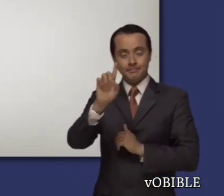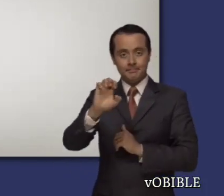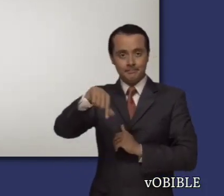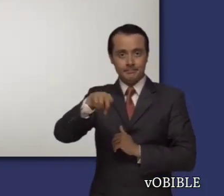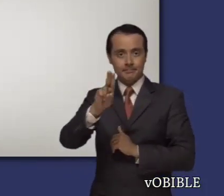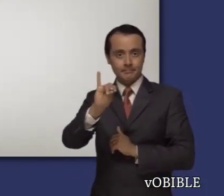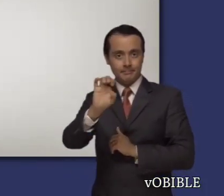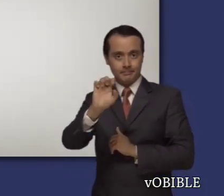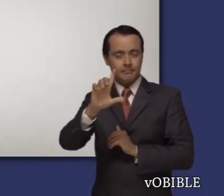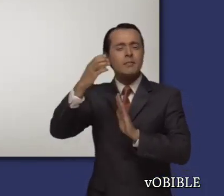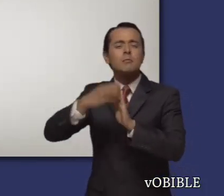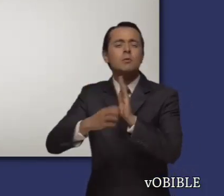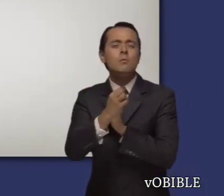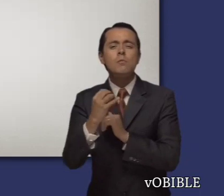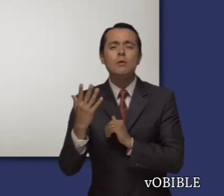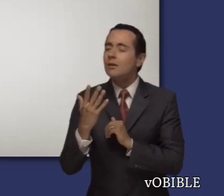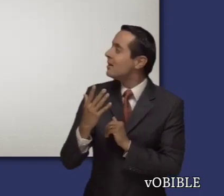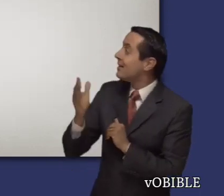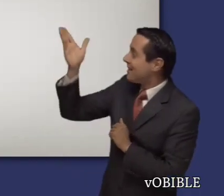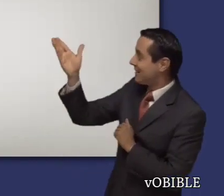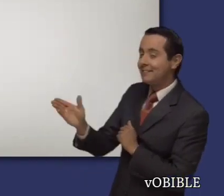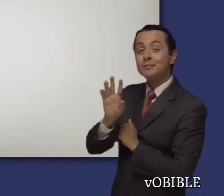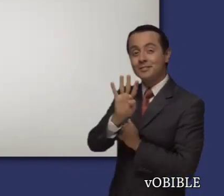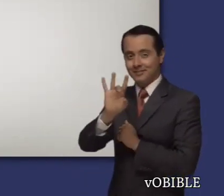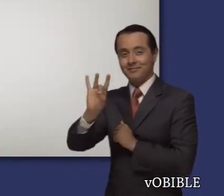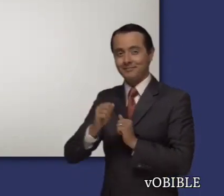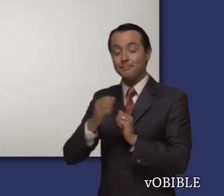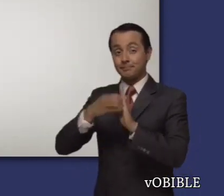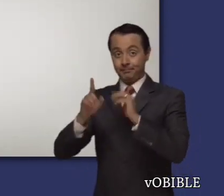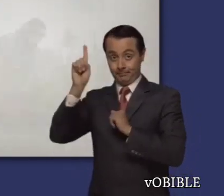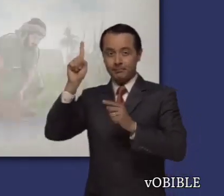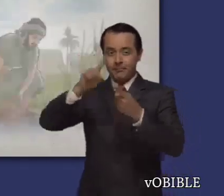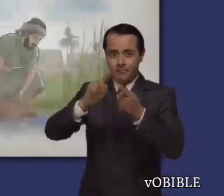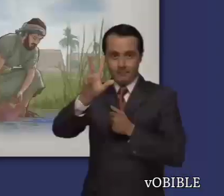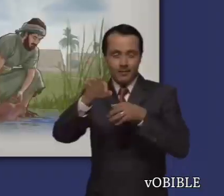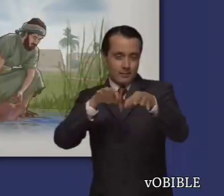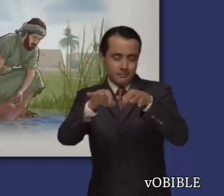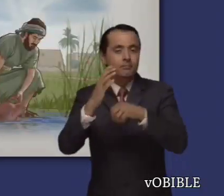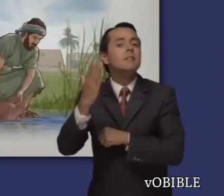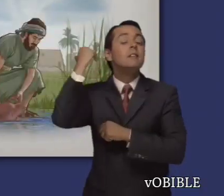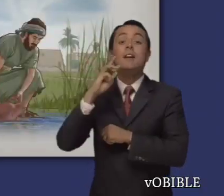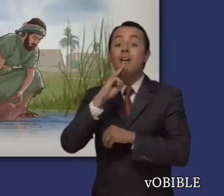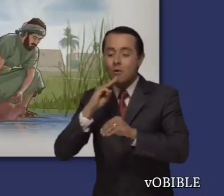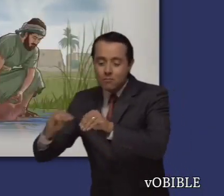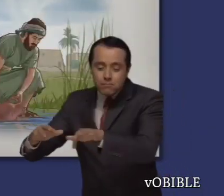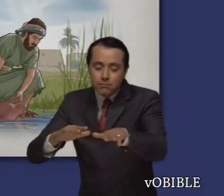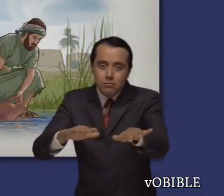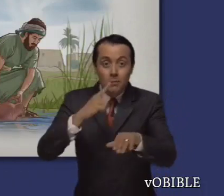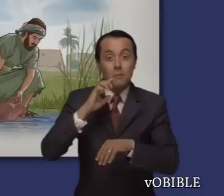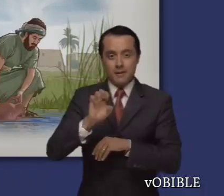El libro de Ezequiel tiene 48 capítulos. En los capítulos 1 a 3, encontramos las